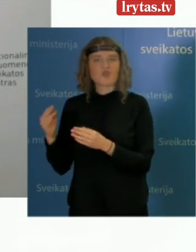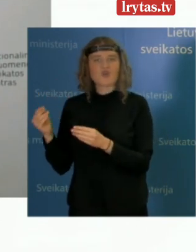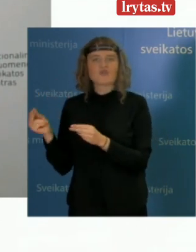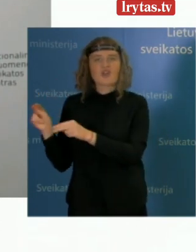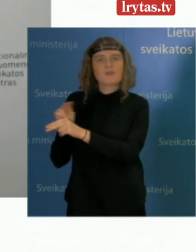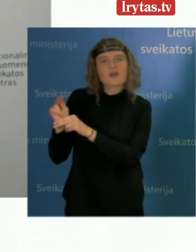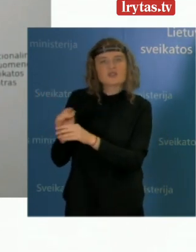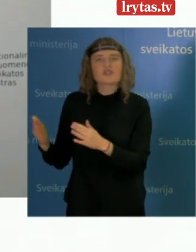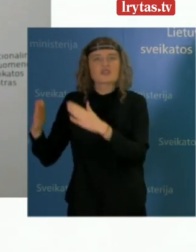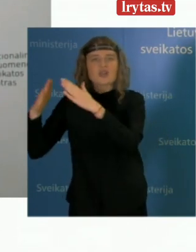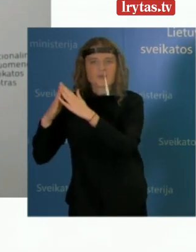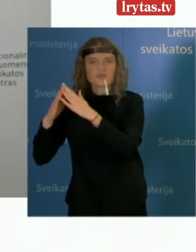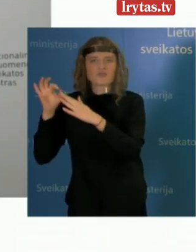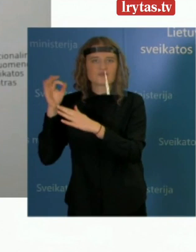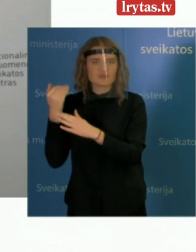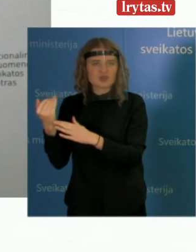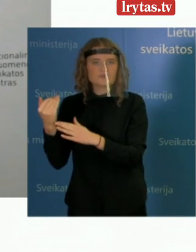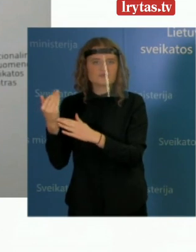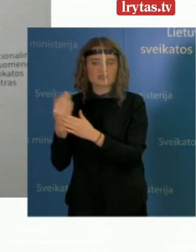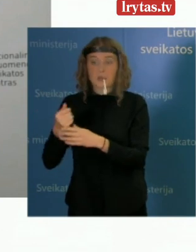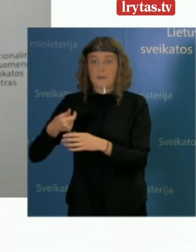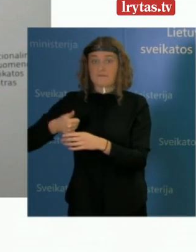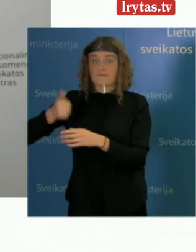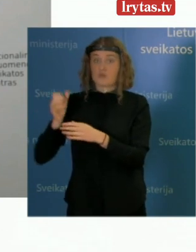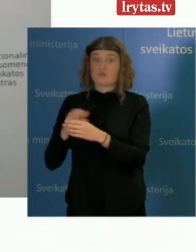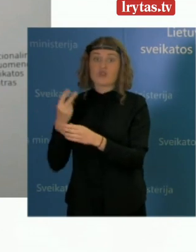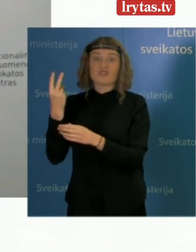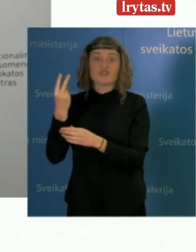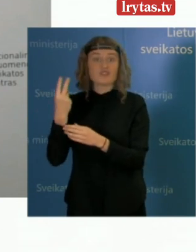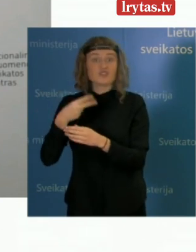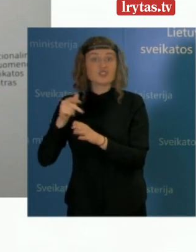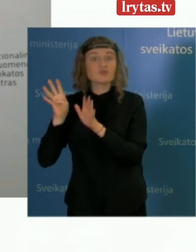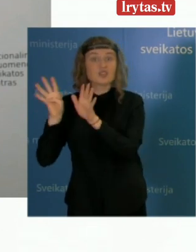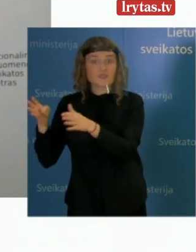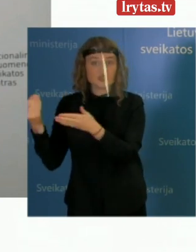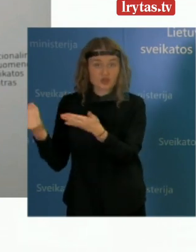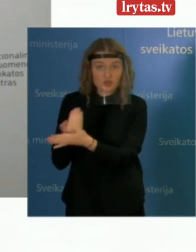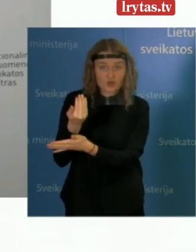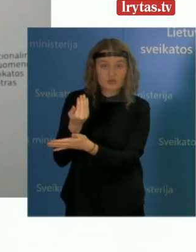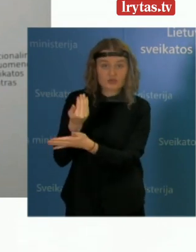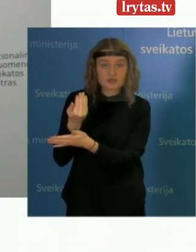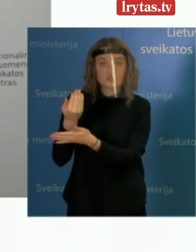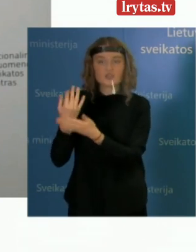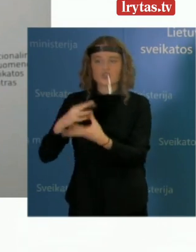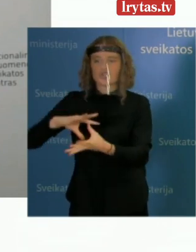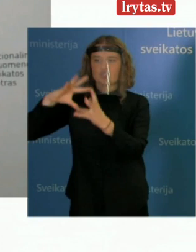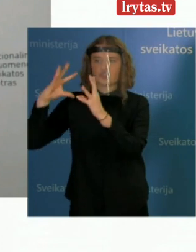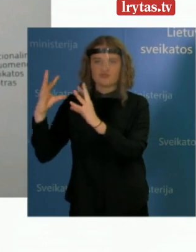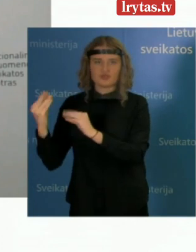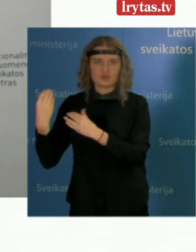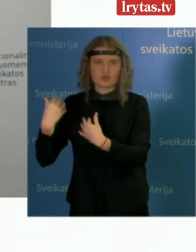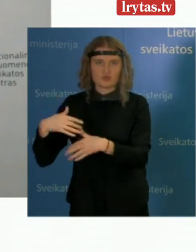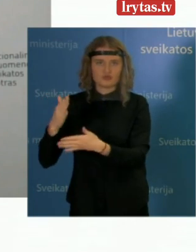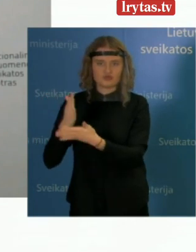sektorių, kur praėjusią parą patvirtiname 29 naujus COVID-19 lygos atvejus ir iš viso turime jau registruotus